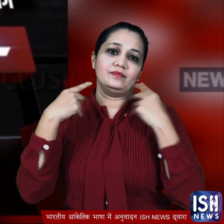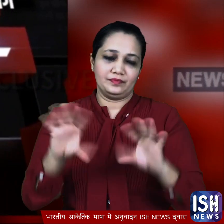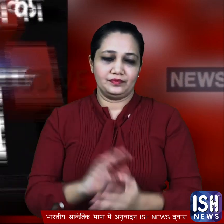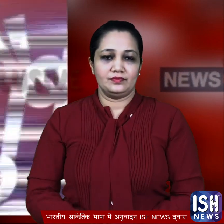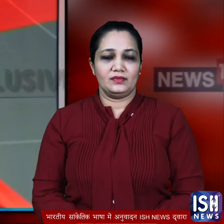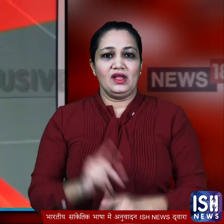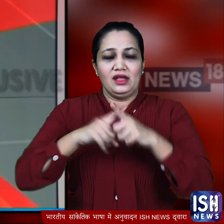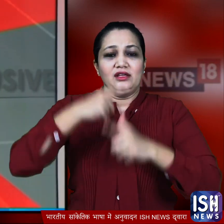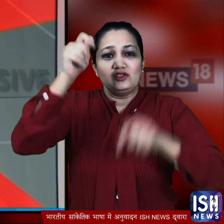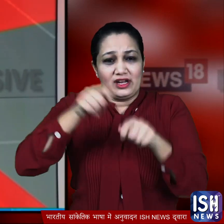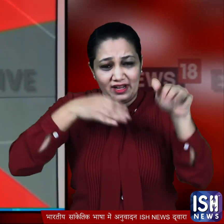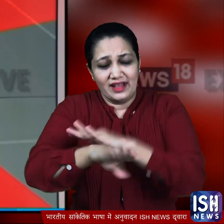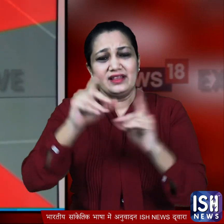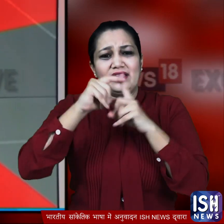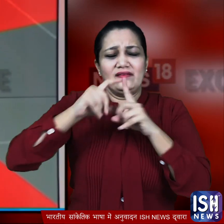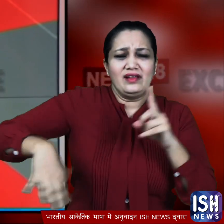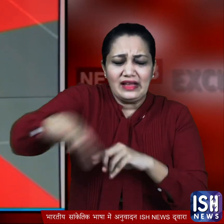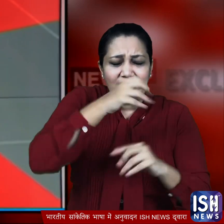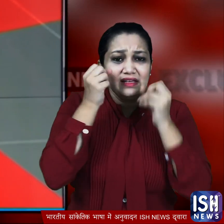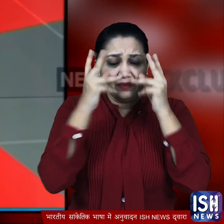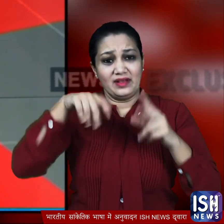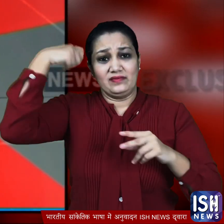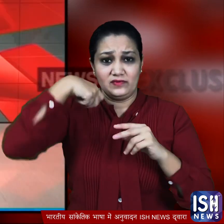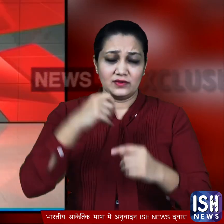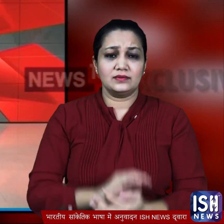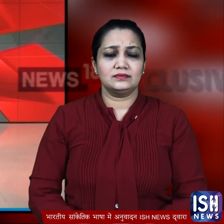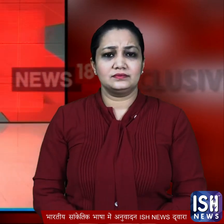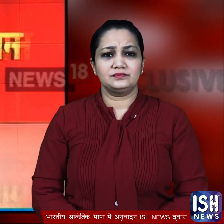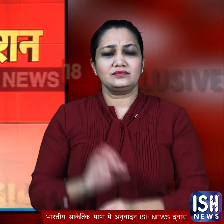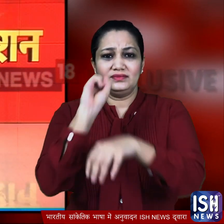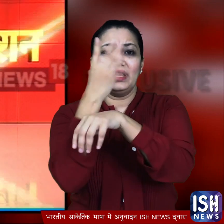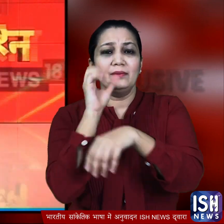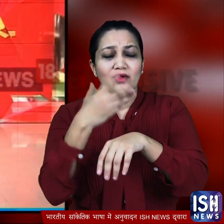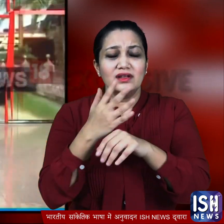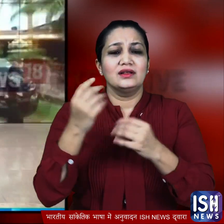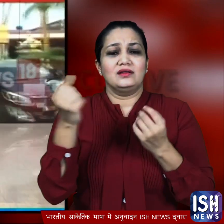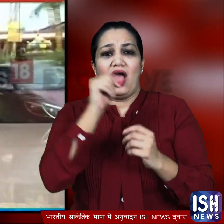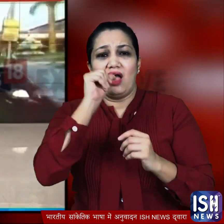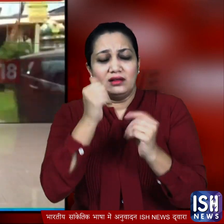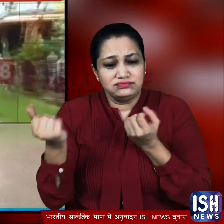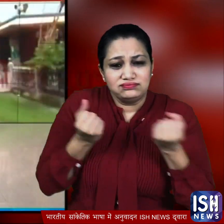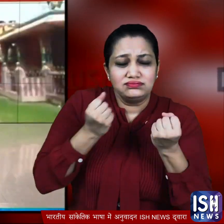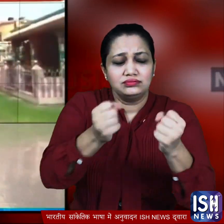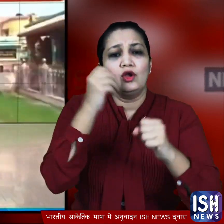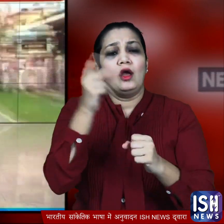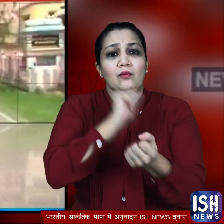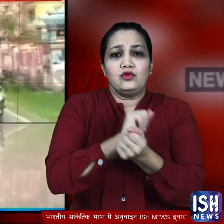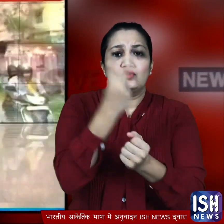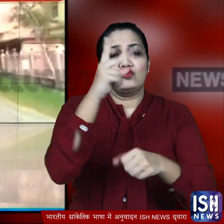जारकंड के धनबाद से हैरान करने वाली एक तस्वीर सामने आई वहां एम्बुलेंस में शराब ले जा रहे दो लोगों को पुलिस ने रंगे हाथ पकड़ लिया